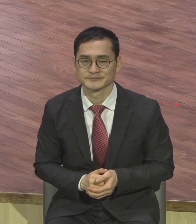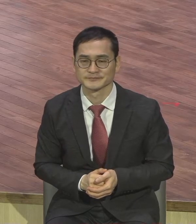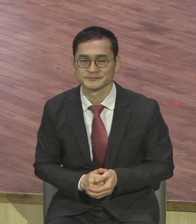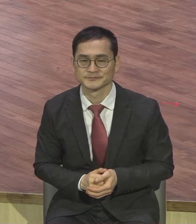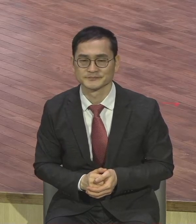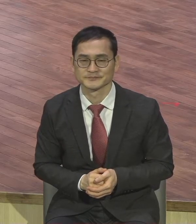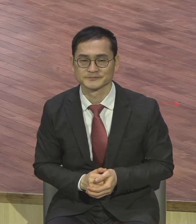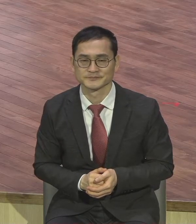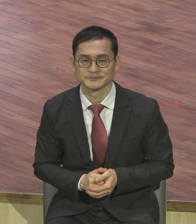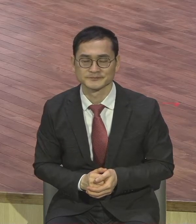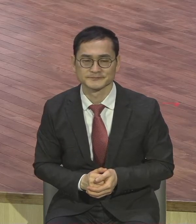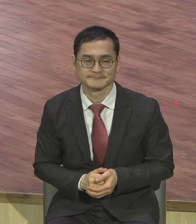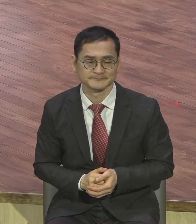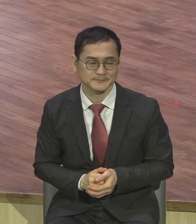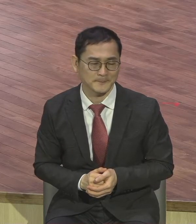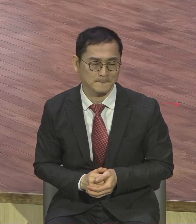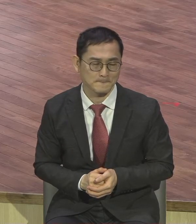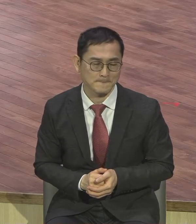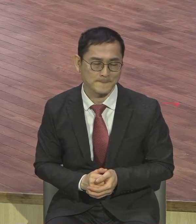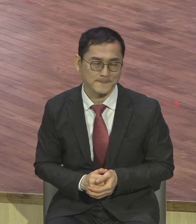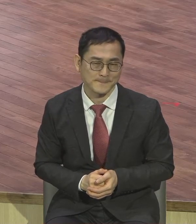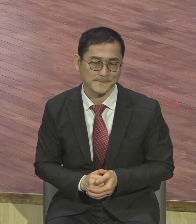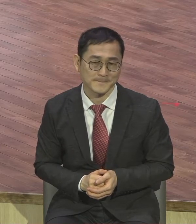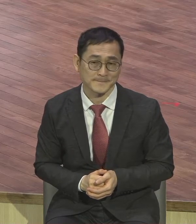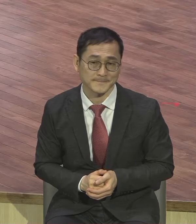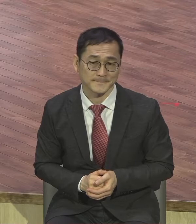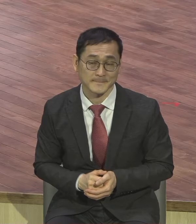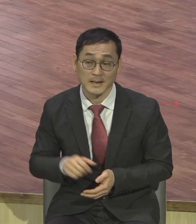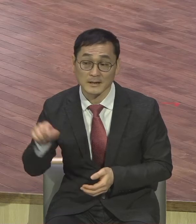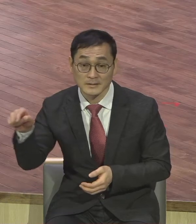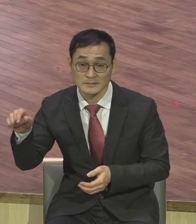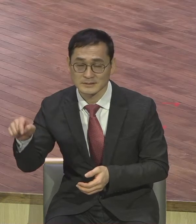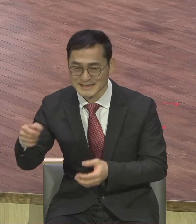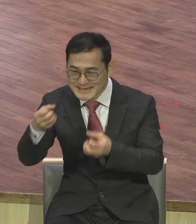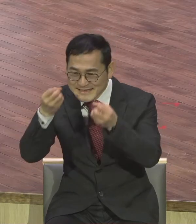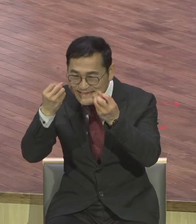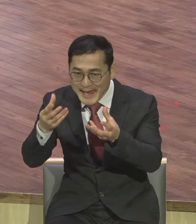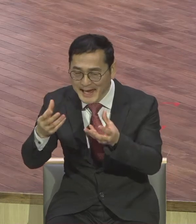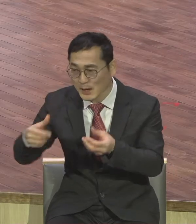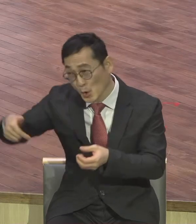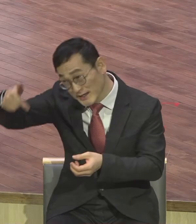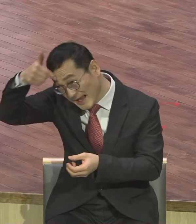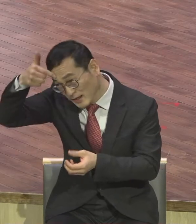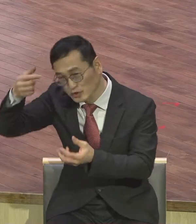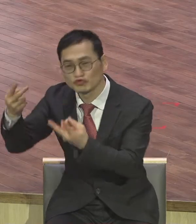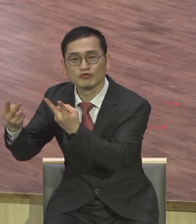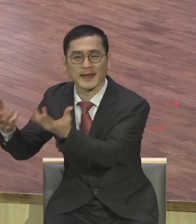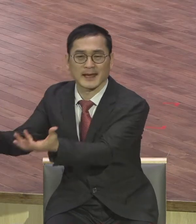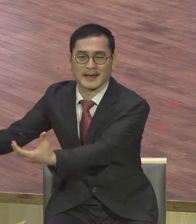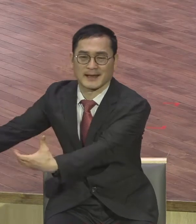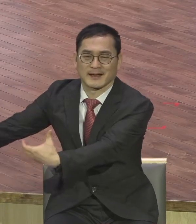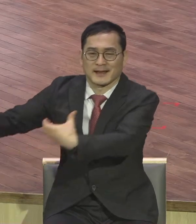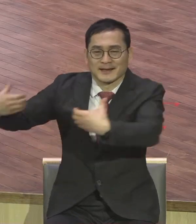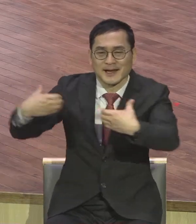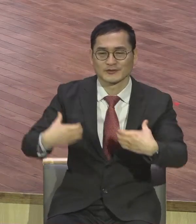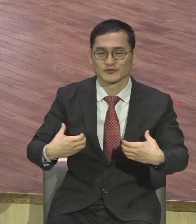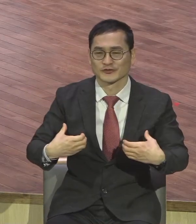본문에 보면 새것과 옛것을 꺼내는 존재 그랬습니다 새것 옛것은 구약